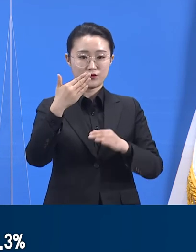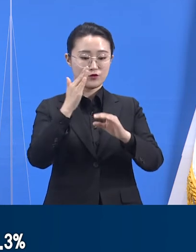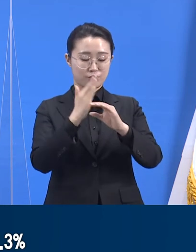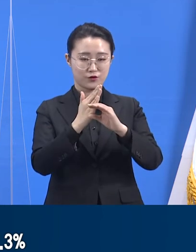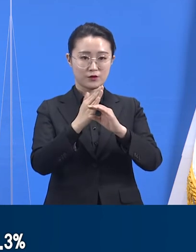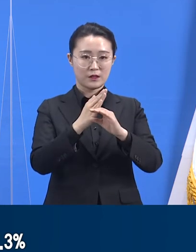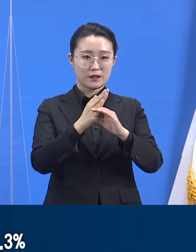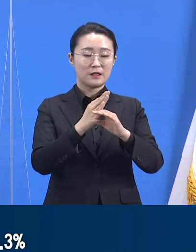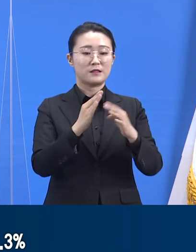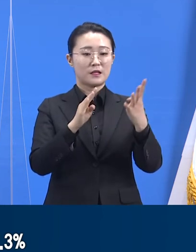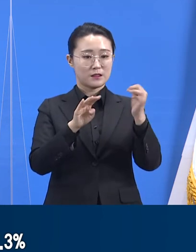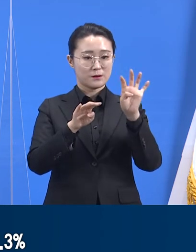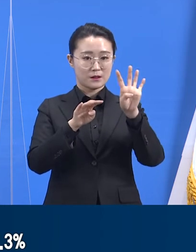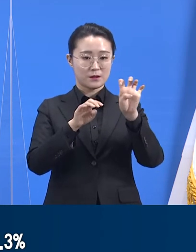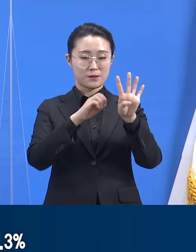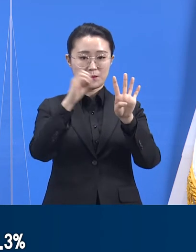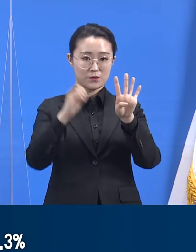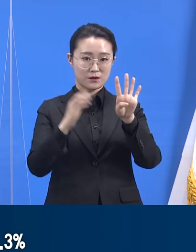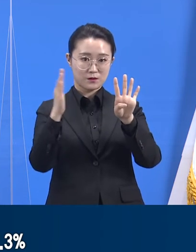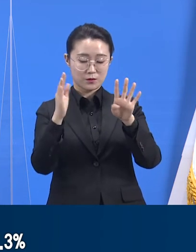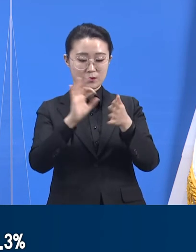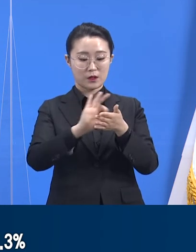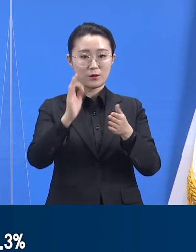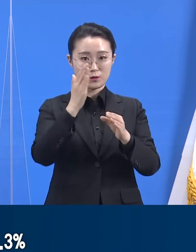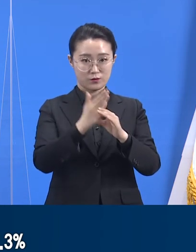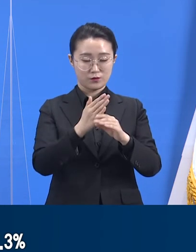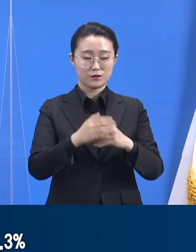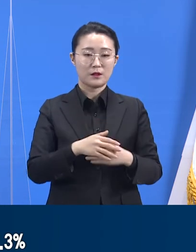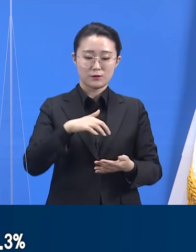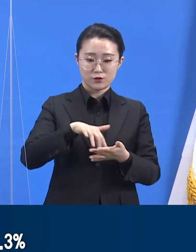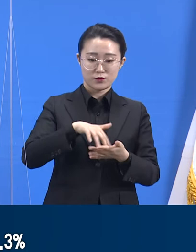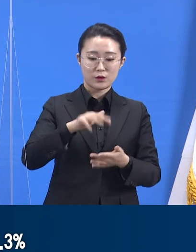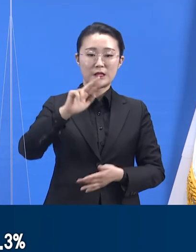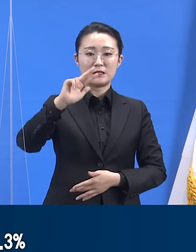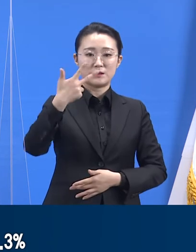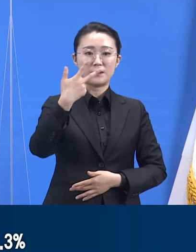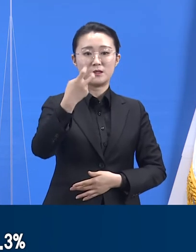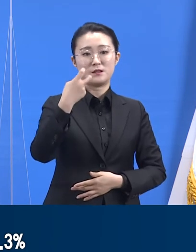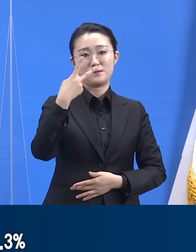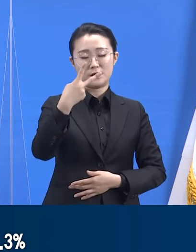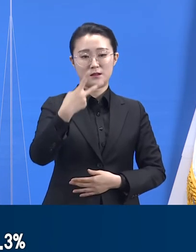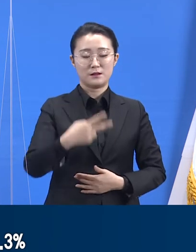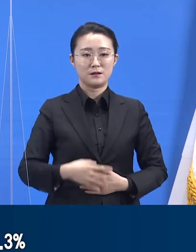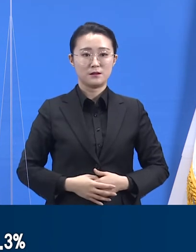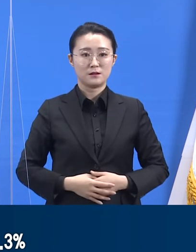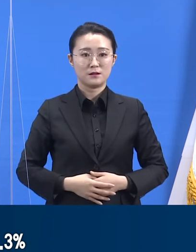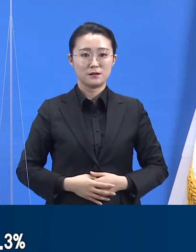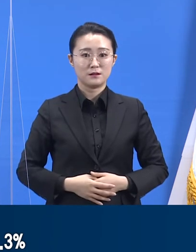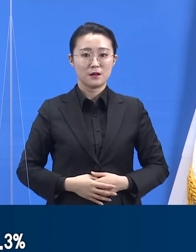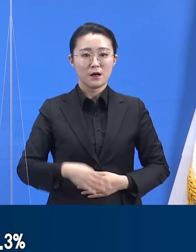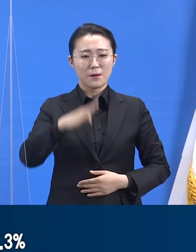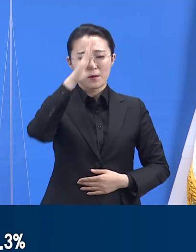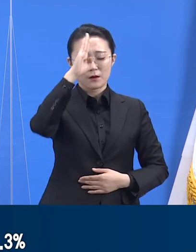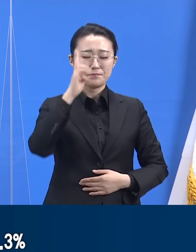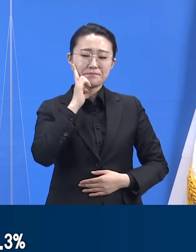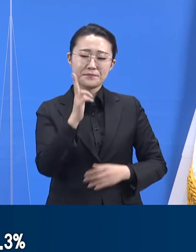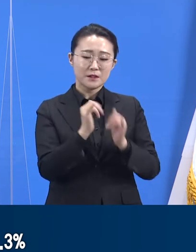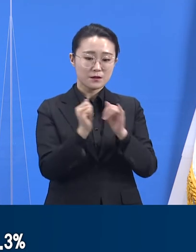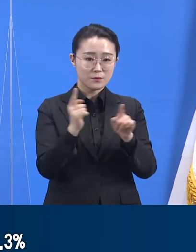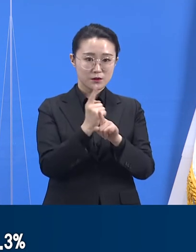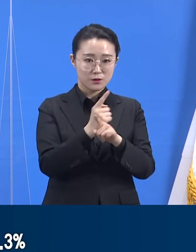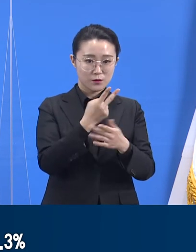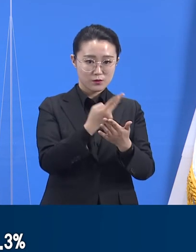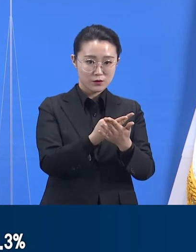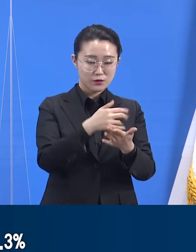44.3%로 722개 병상을 사용하고 있습니다. 중증환자 치료 병상은 총